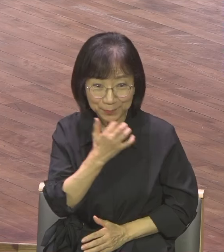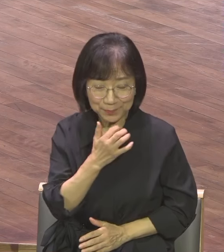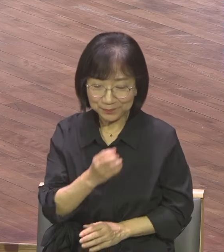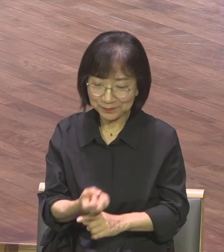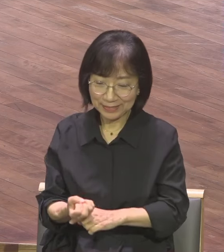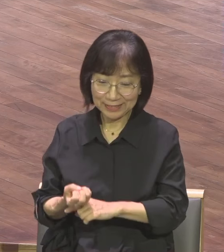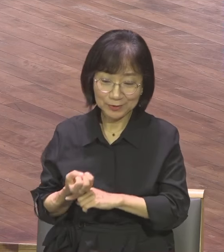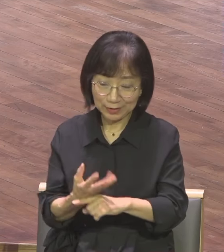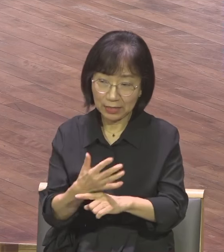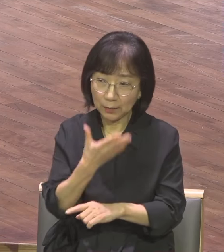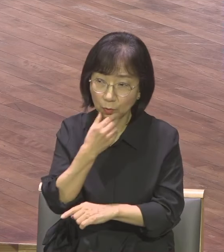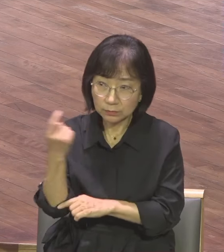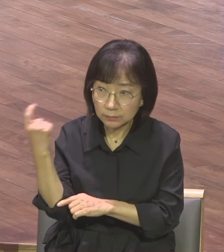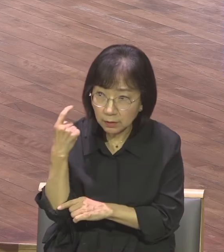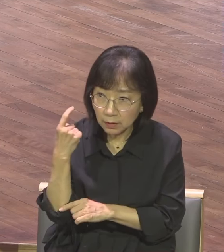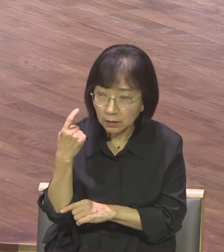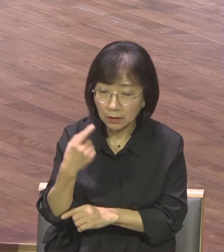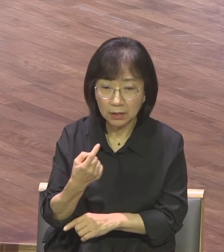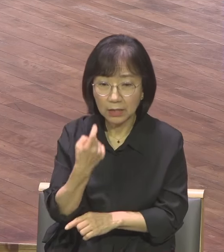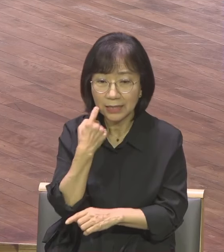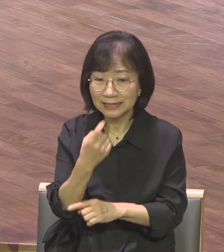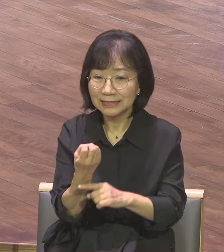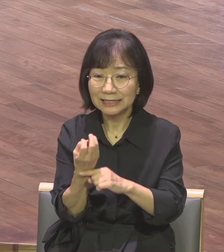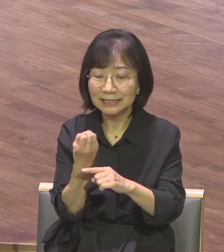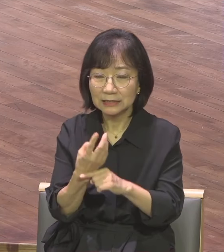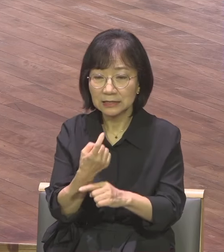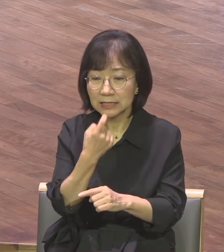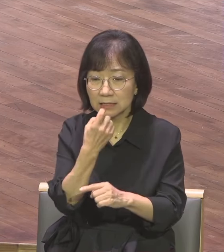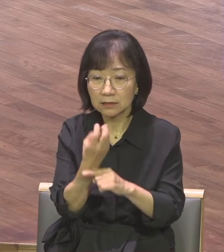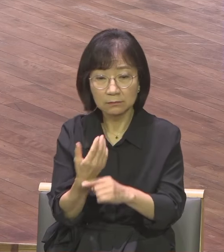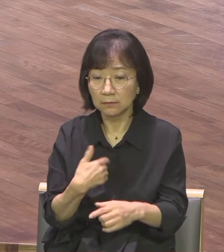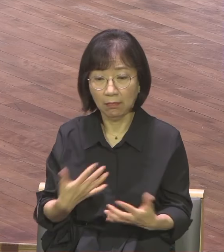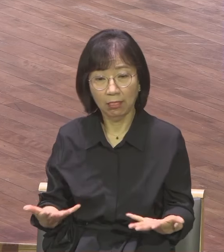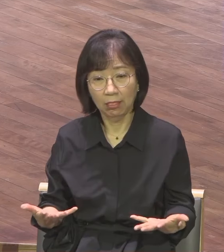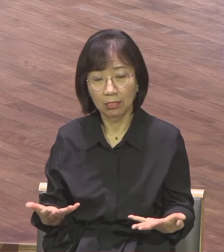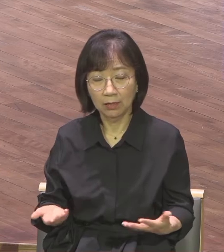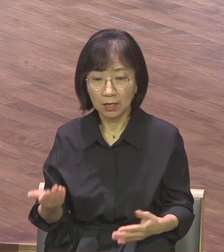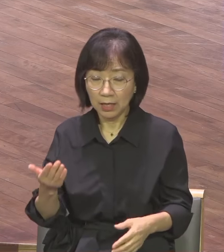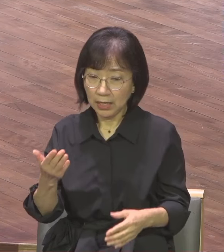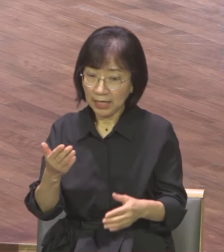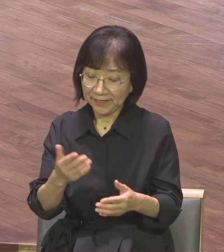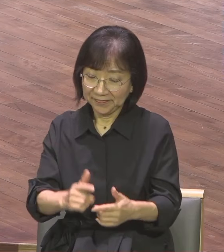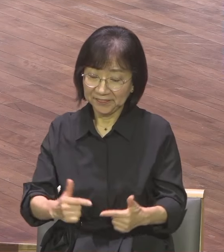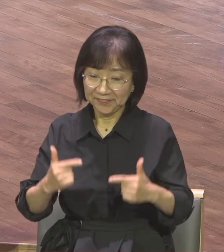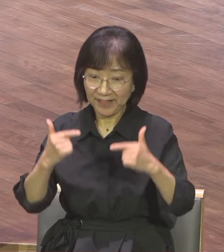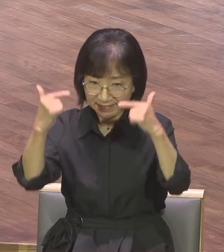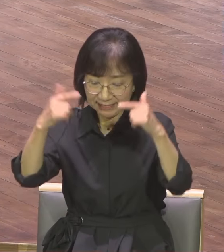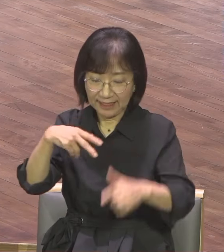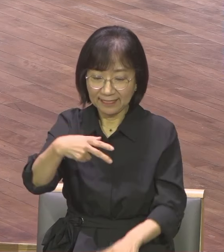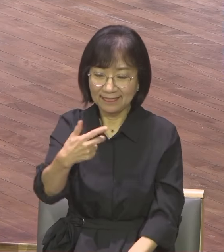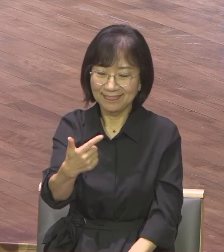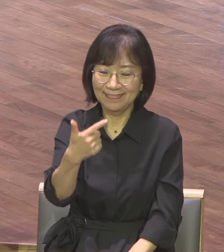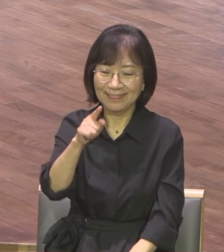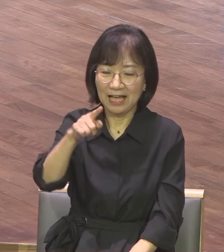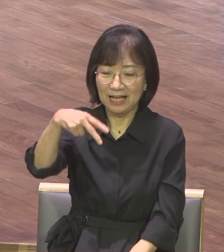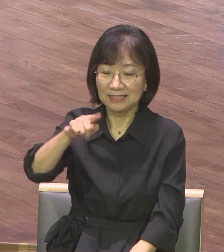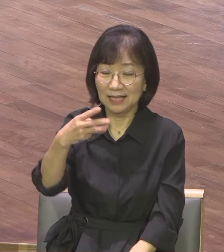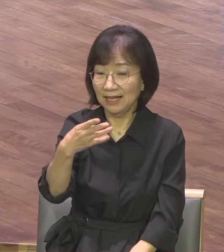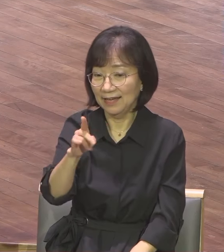그리스도 이름을 걸으라 손을 잡아 일으켰습니다 잡았습니다 특이한 현상이 일어납니다 40년 동안 한 번도